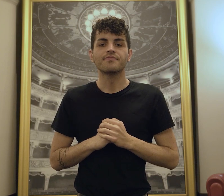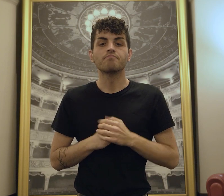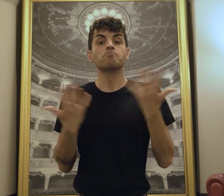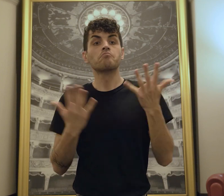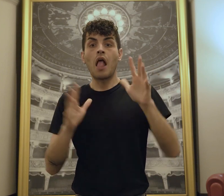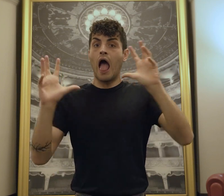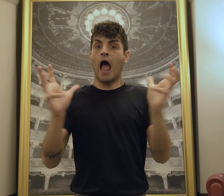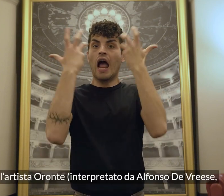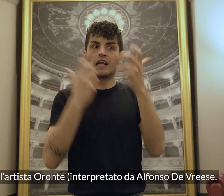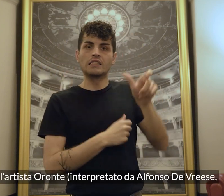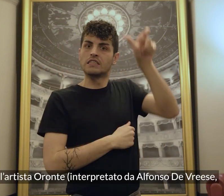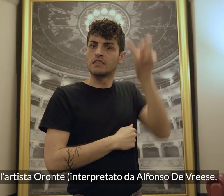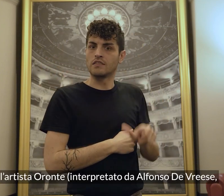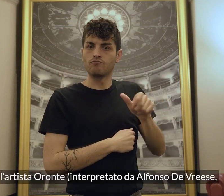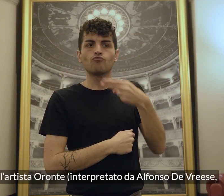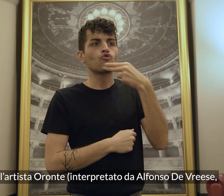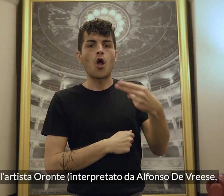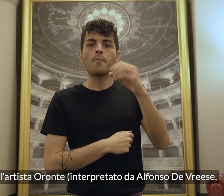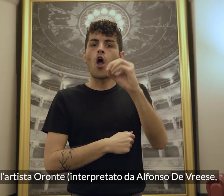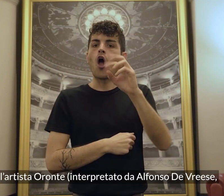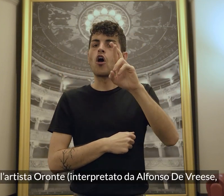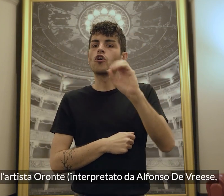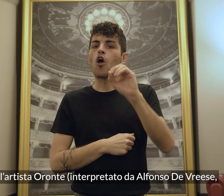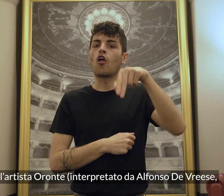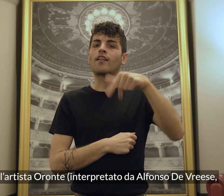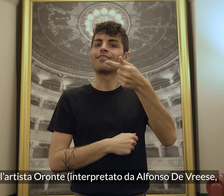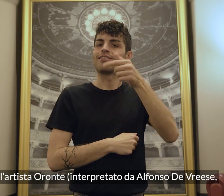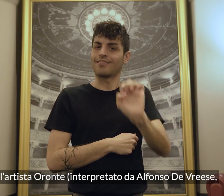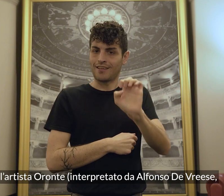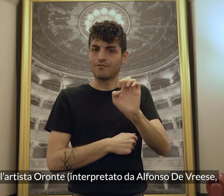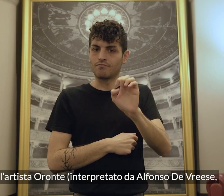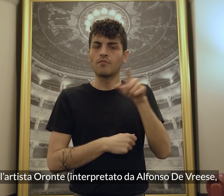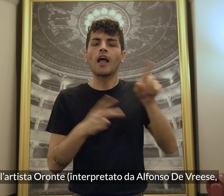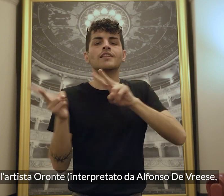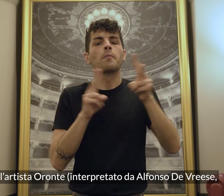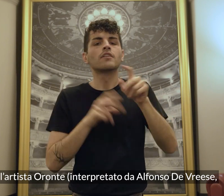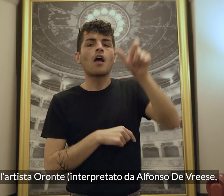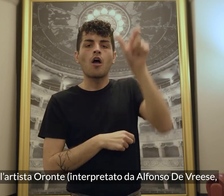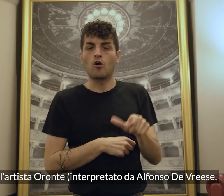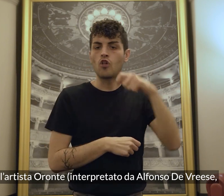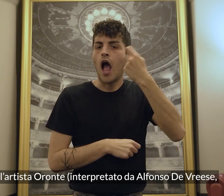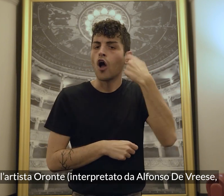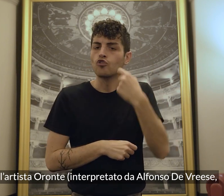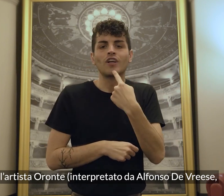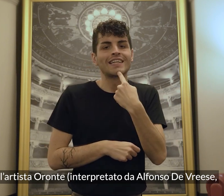L'artista oronte, interpretato da